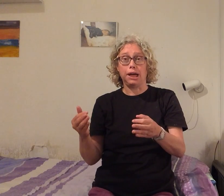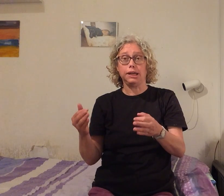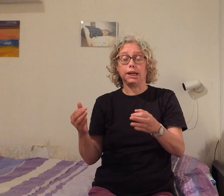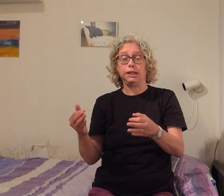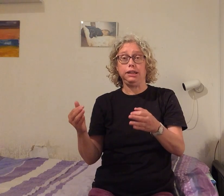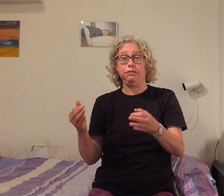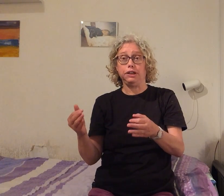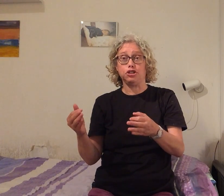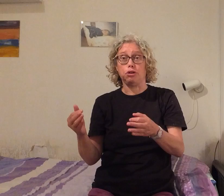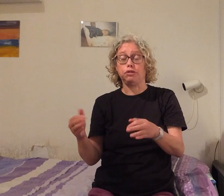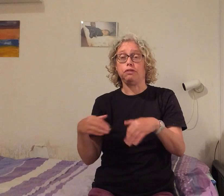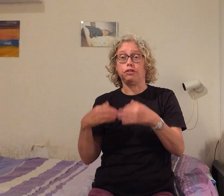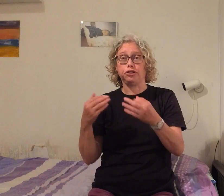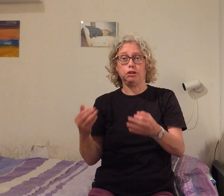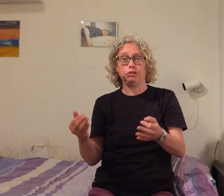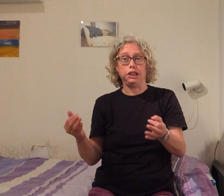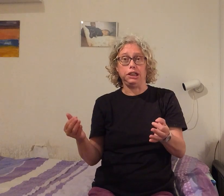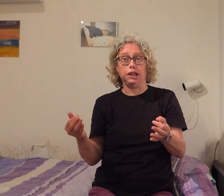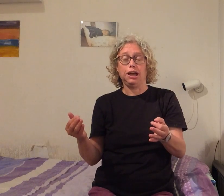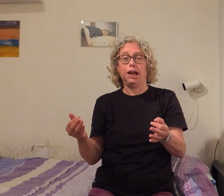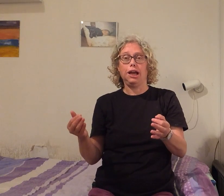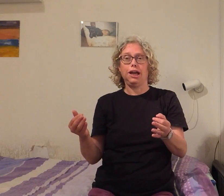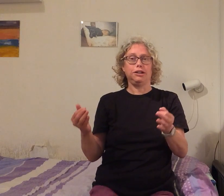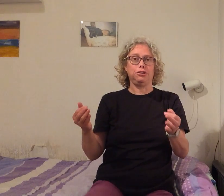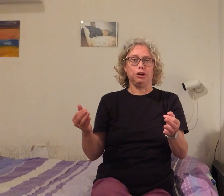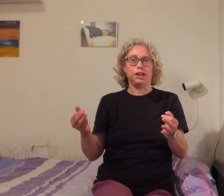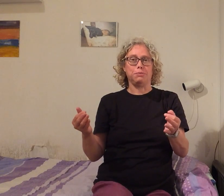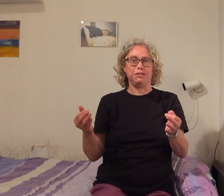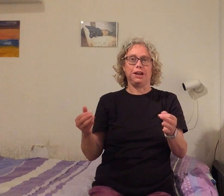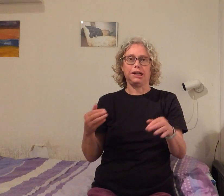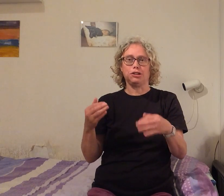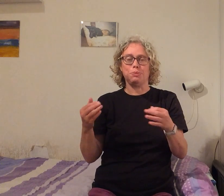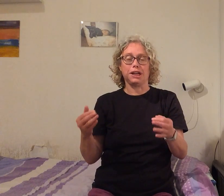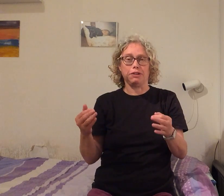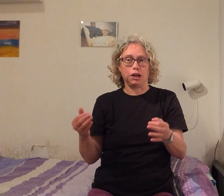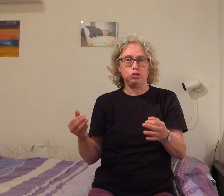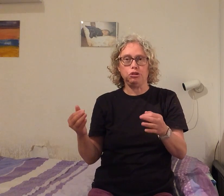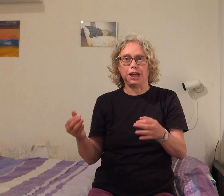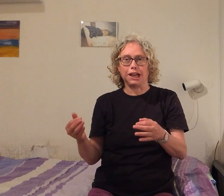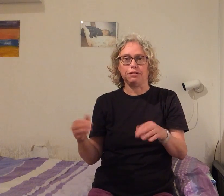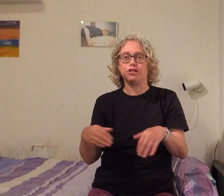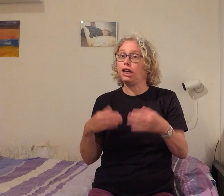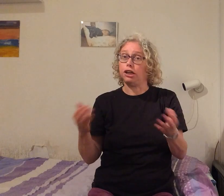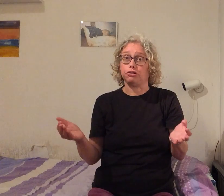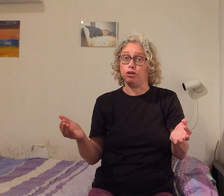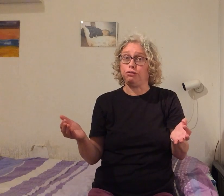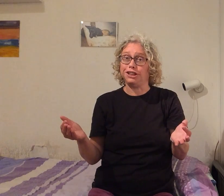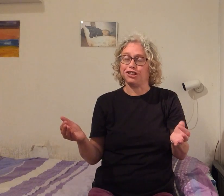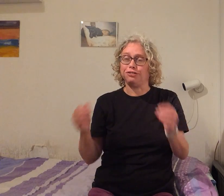maar 1974 was ik ook 10 en natuurlijk na mijn verjaardag, maar ik verhuisde toen ik 9 was en dat was ook 74